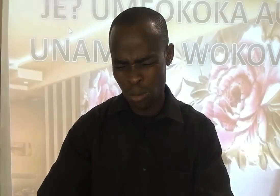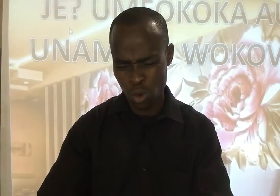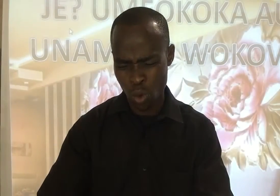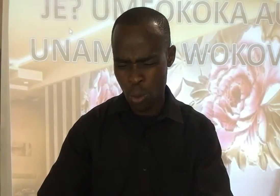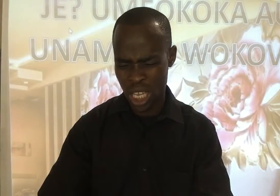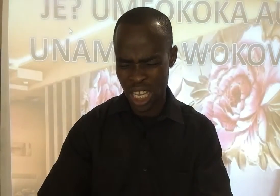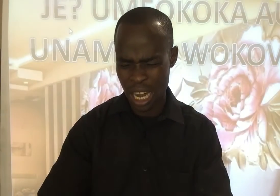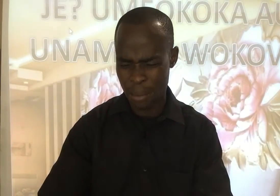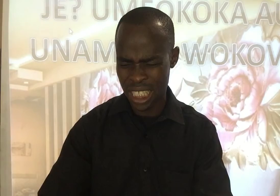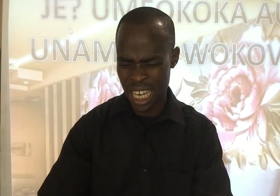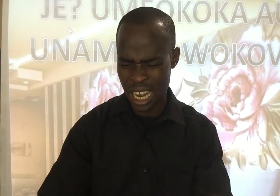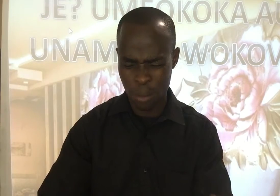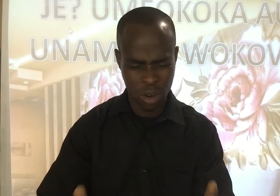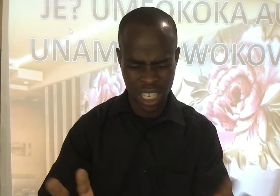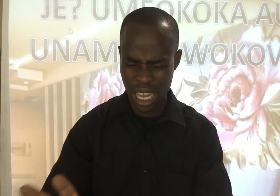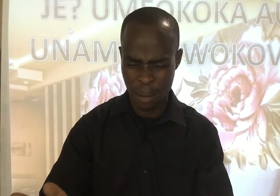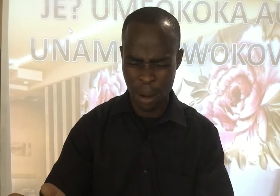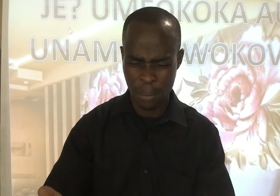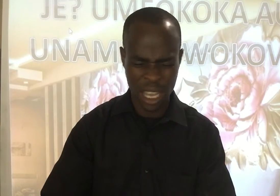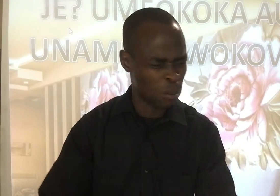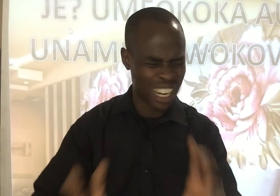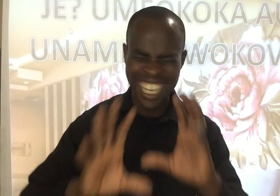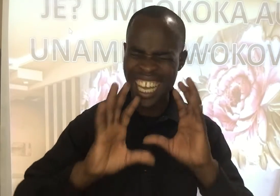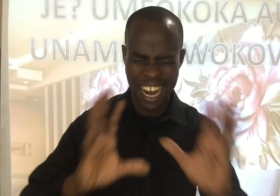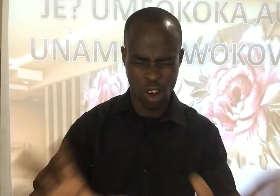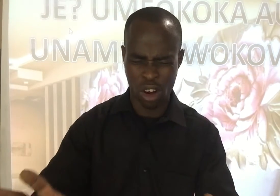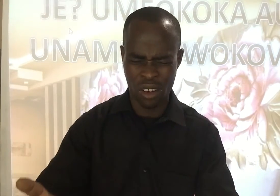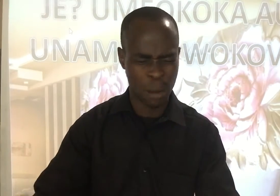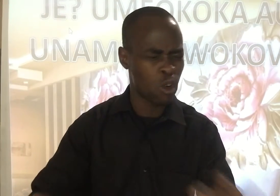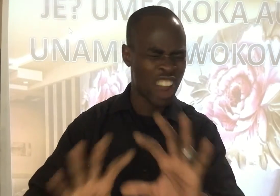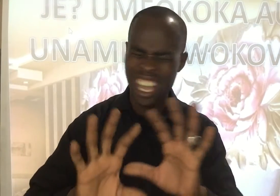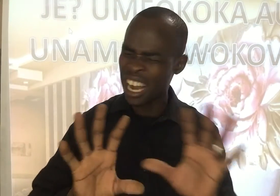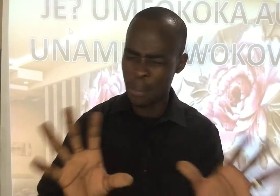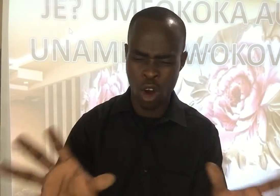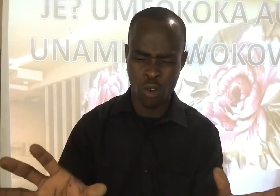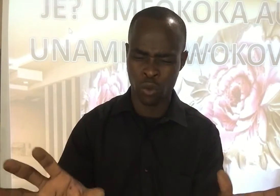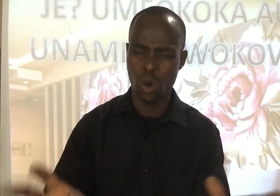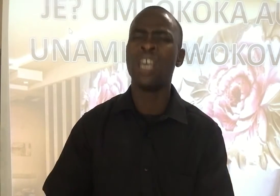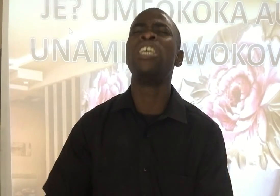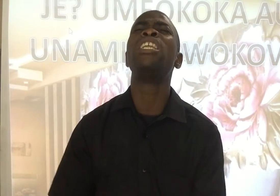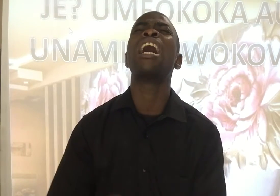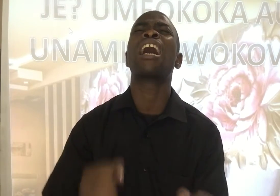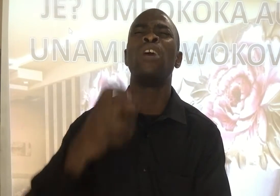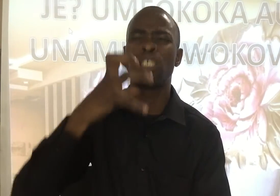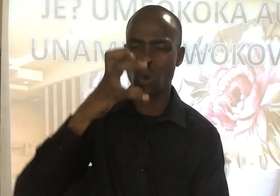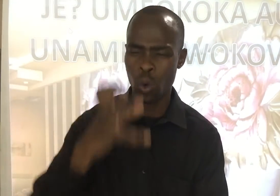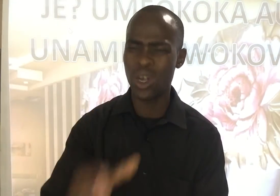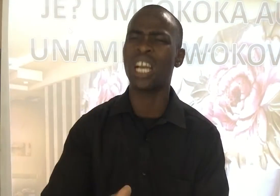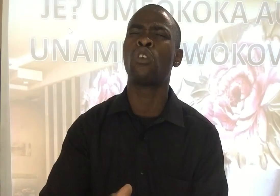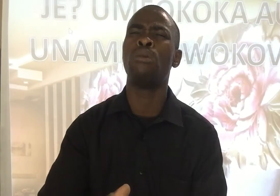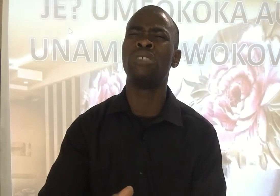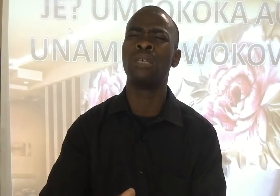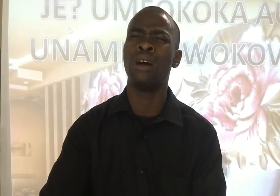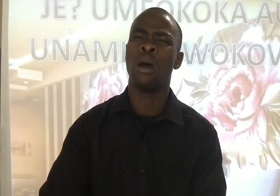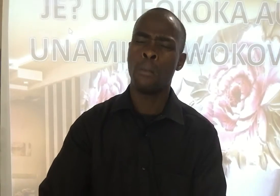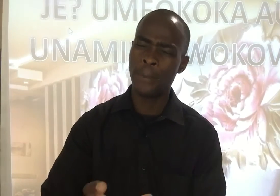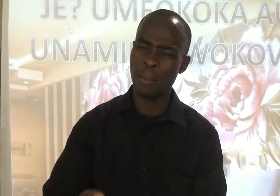ni mungu Mkinge na majanga, mkinge na mabaya Mkinge na korona, mkinge na maovu Ili akaweze kurudia kiuwa mzima Mpe